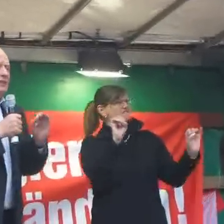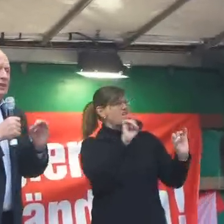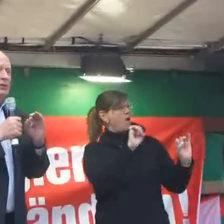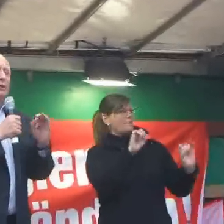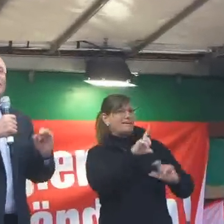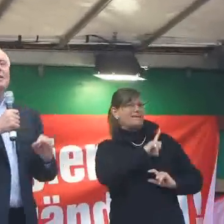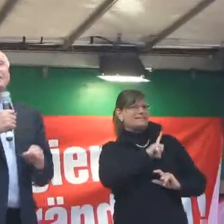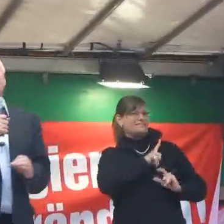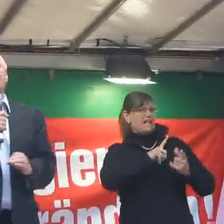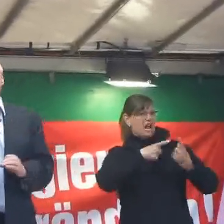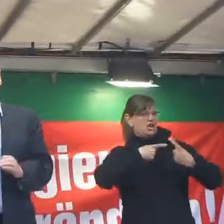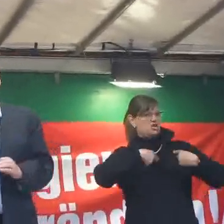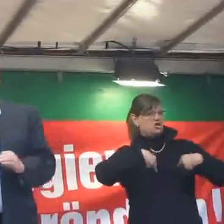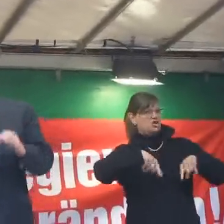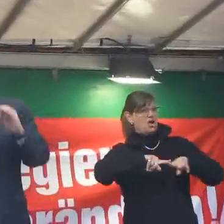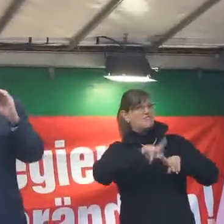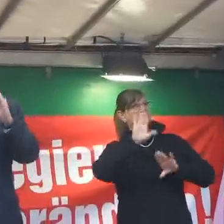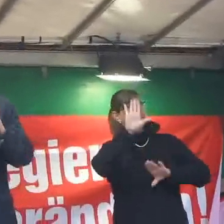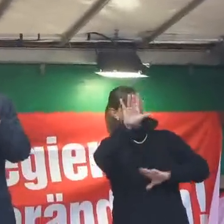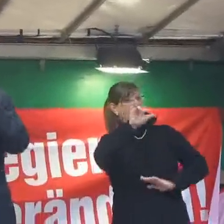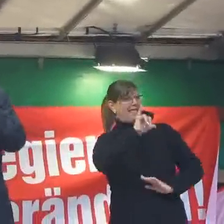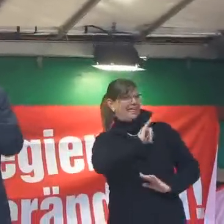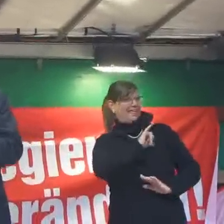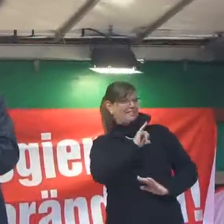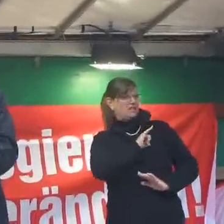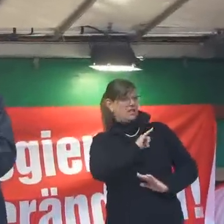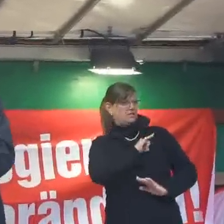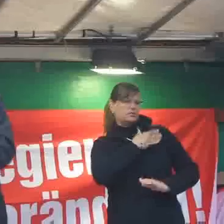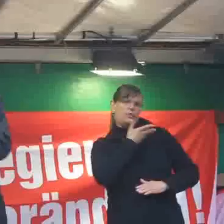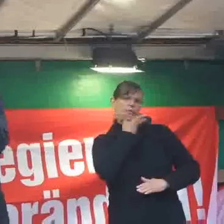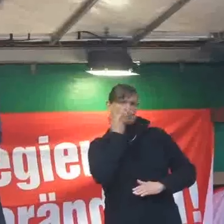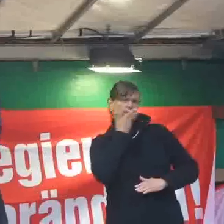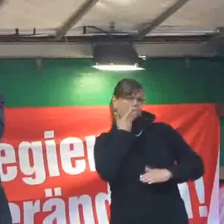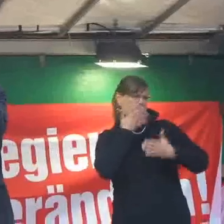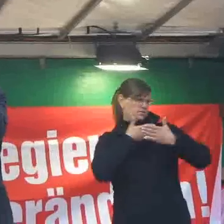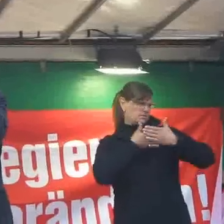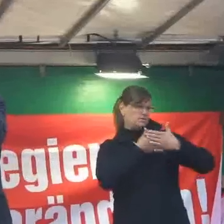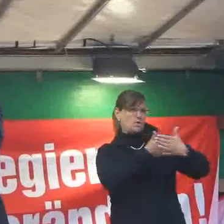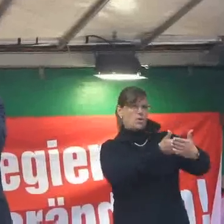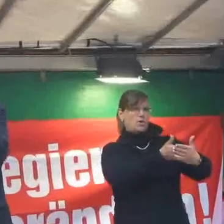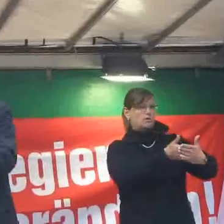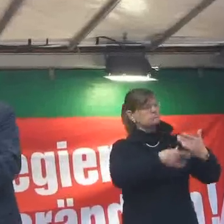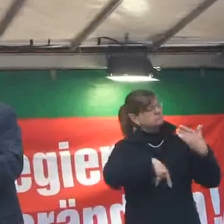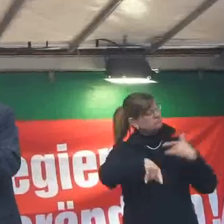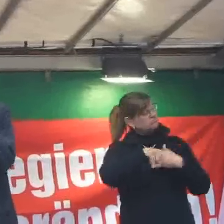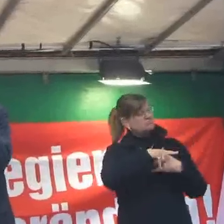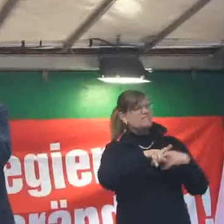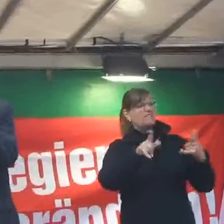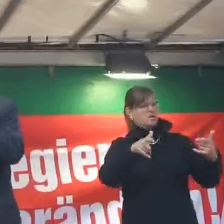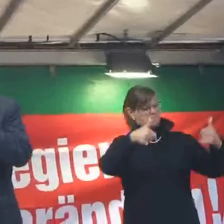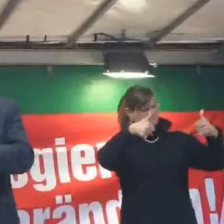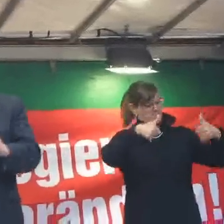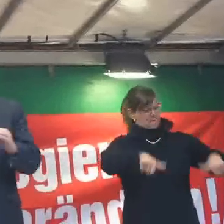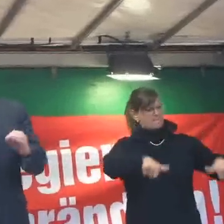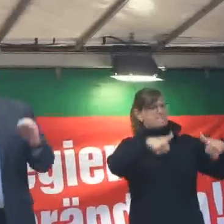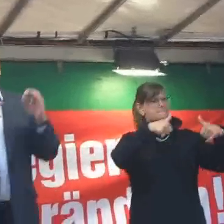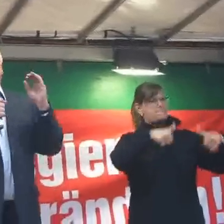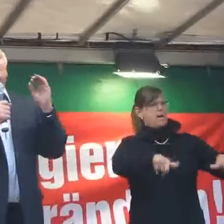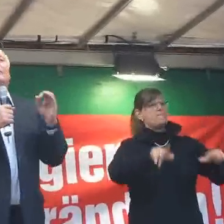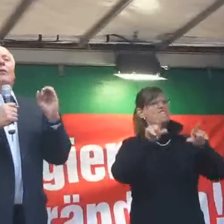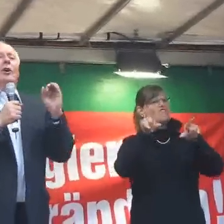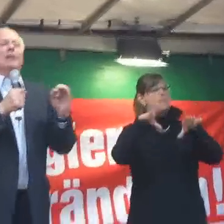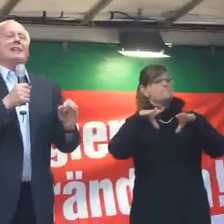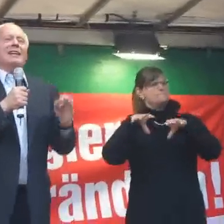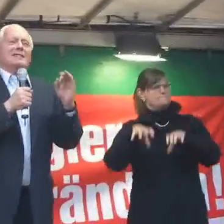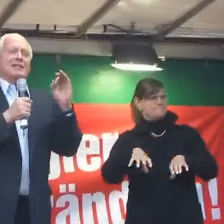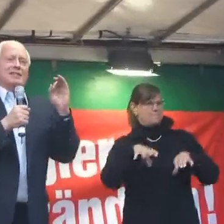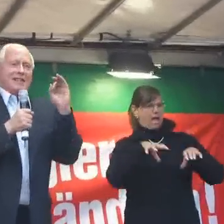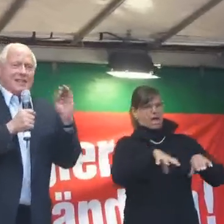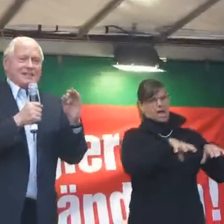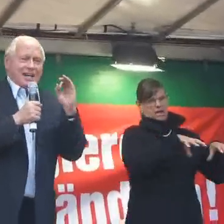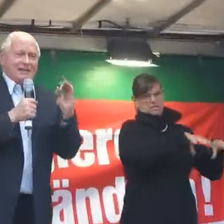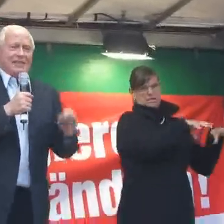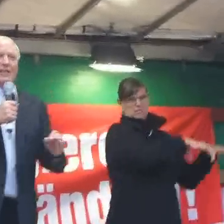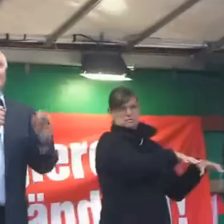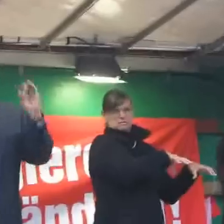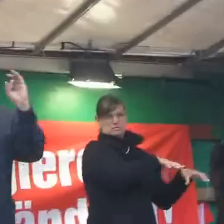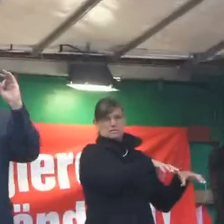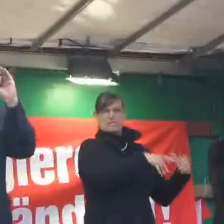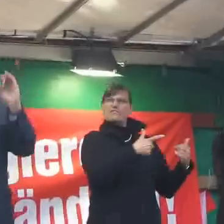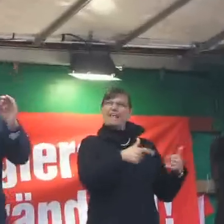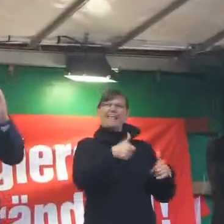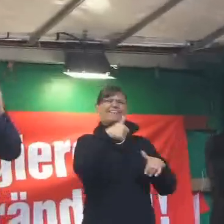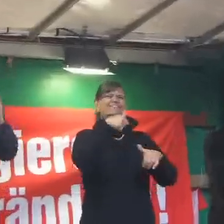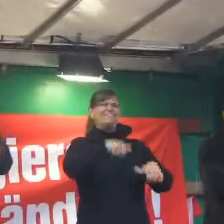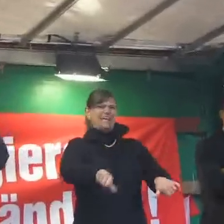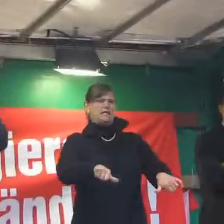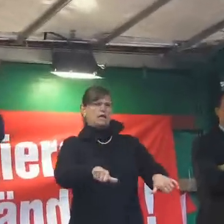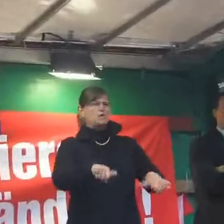Gesellschaft nicht durchsetzen. Wir sagen als Einzige, leben unter einer Diktatur der Banken. Und wir wollen, dass sich das ändert.